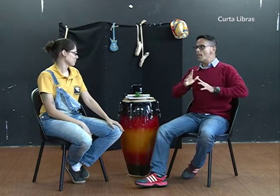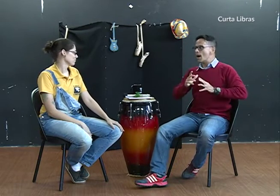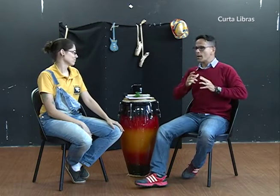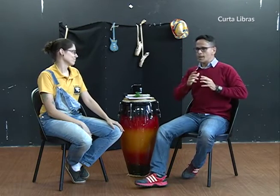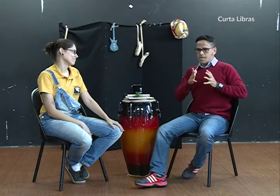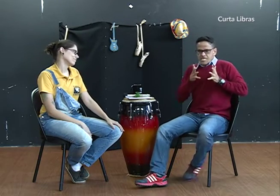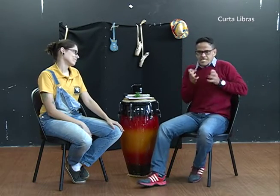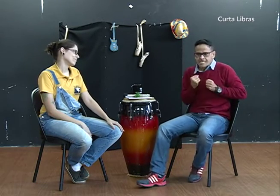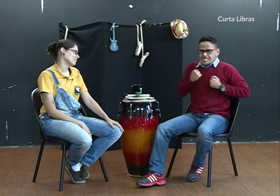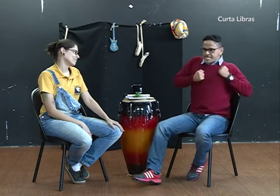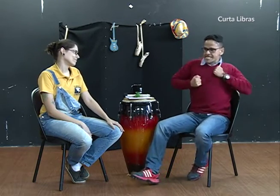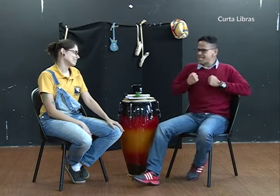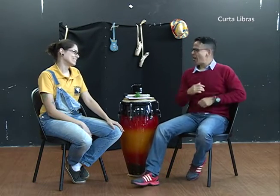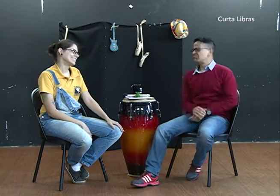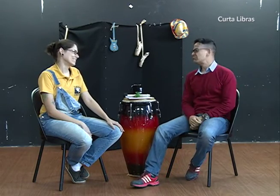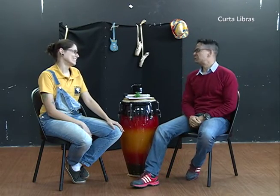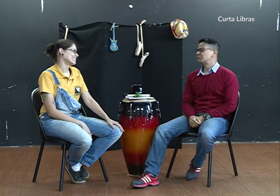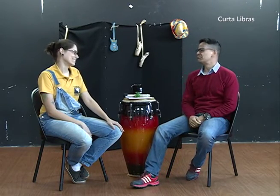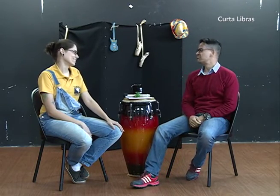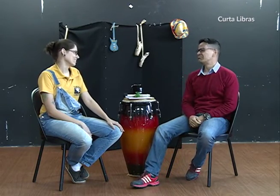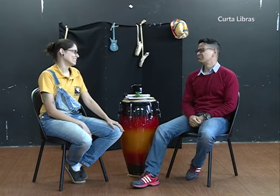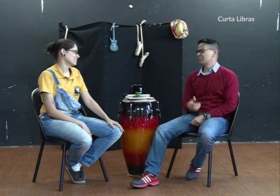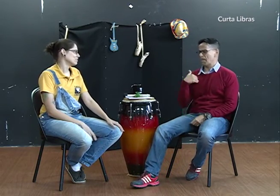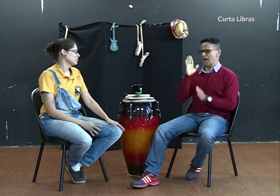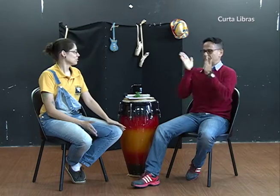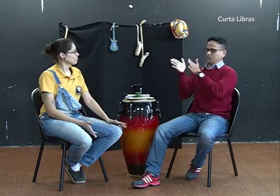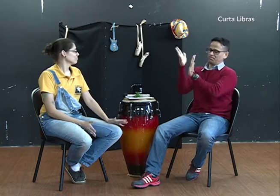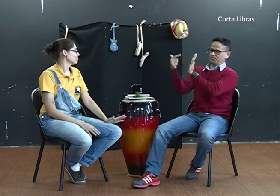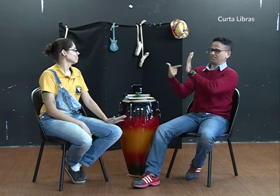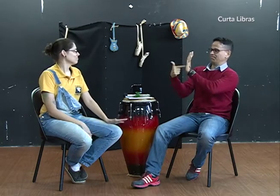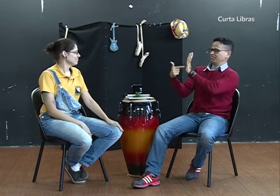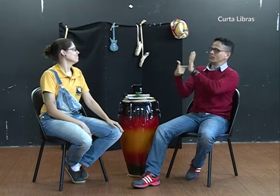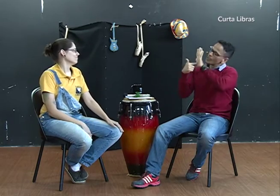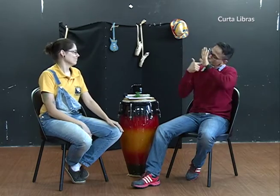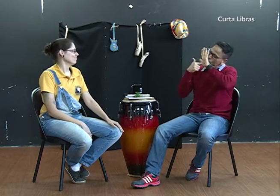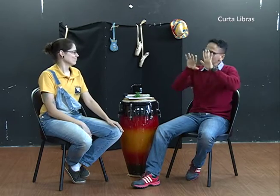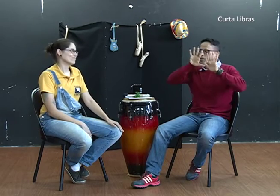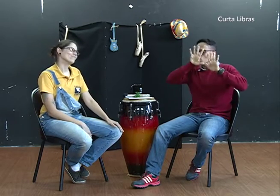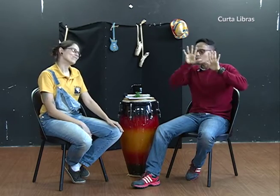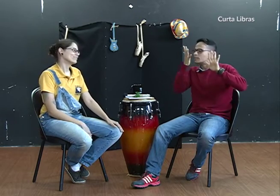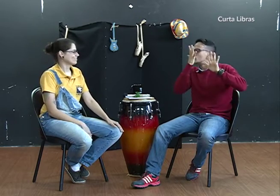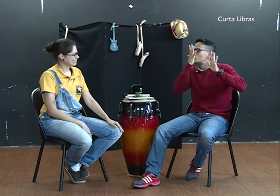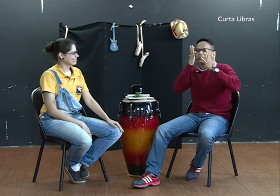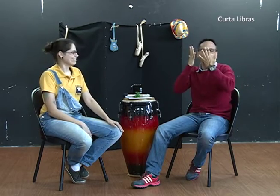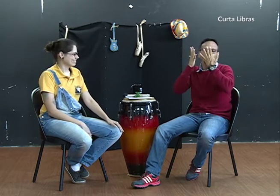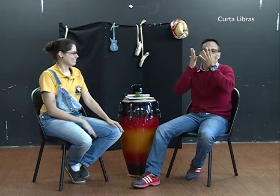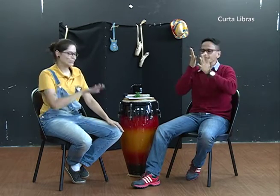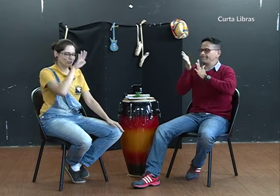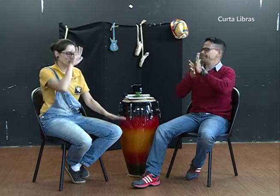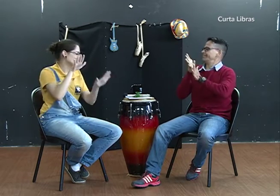O prazer que eu tinha com a dança não existe mais. Agora gosto de sinalizar, amo minhas mãos, se comunicando em libras.